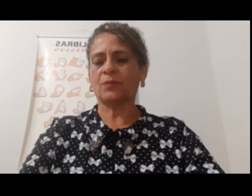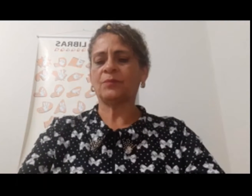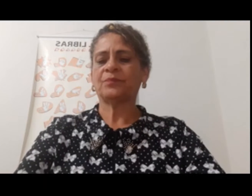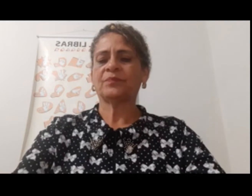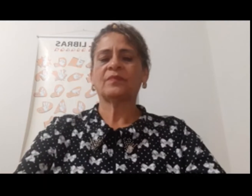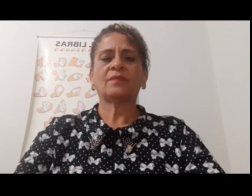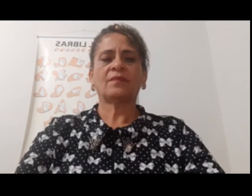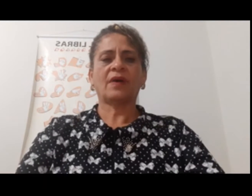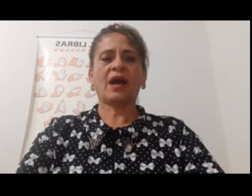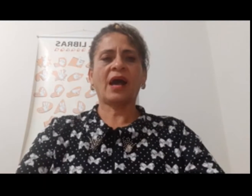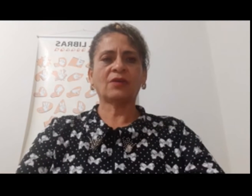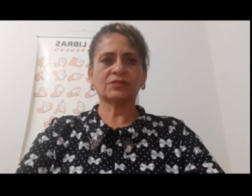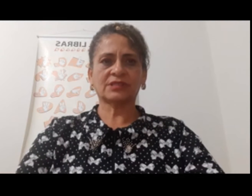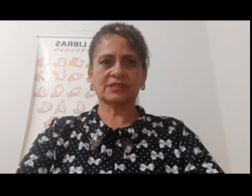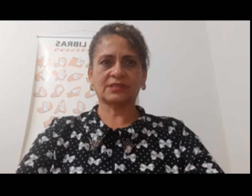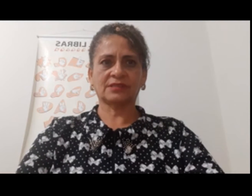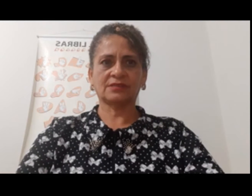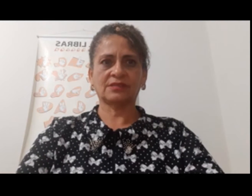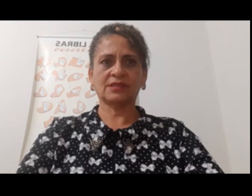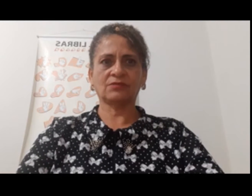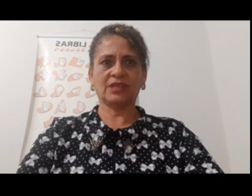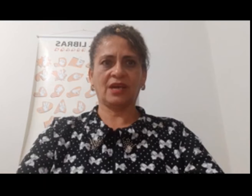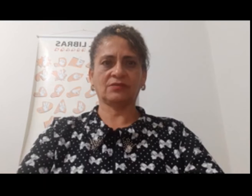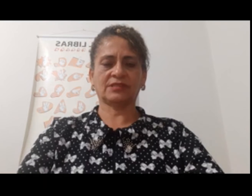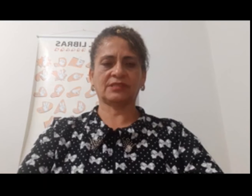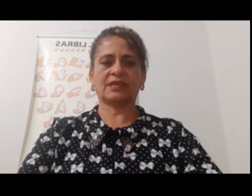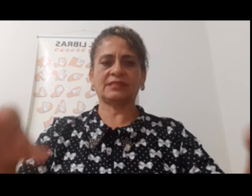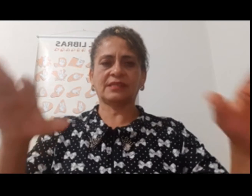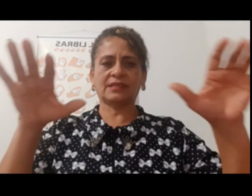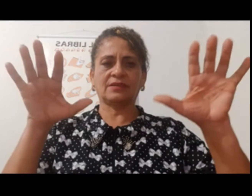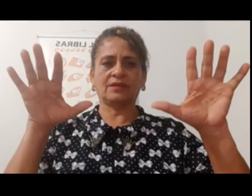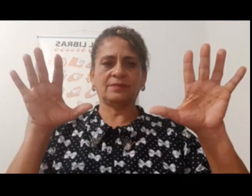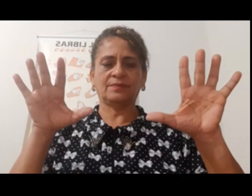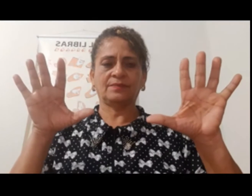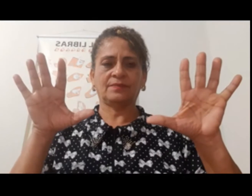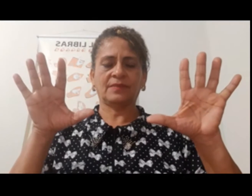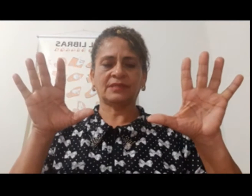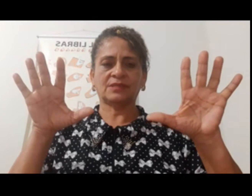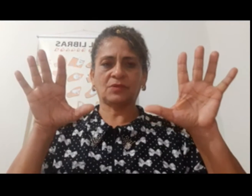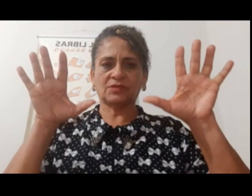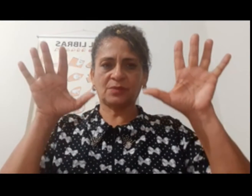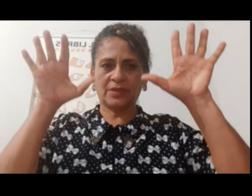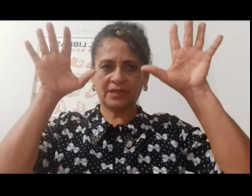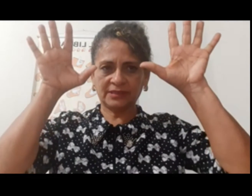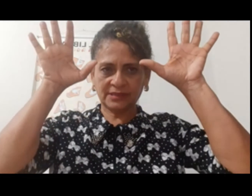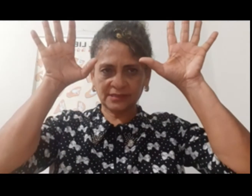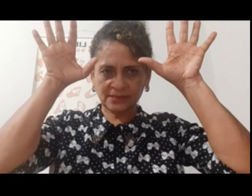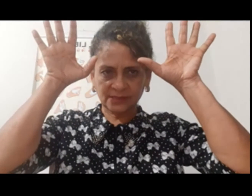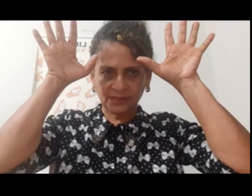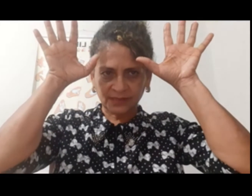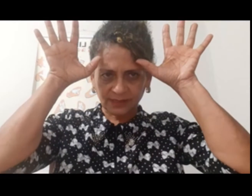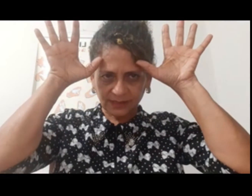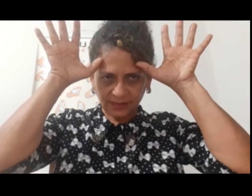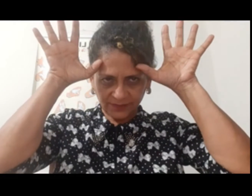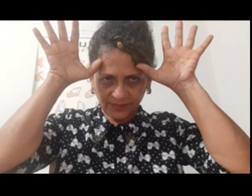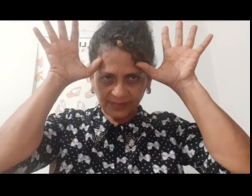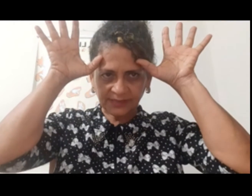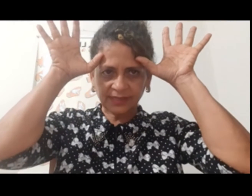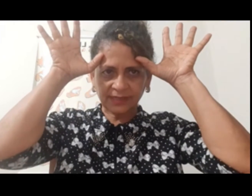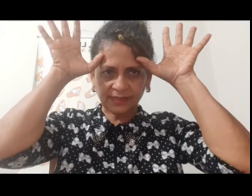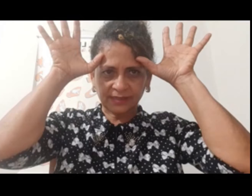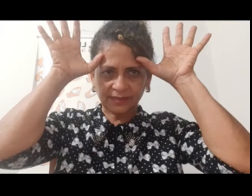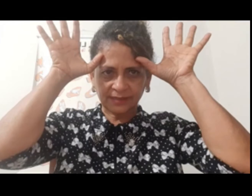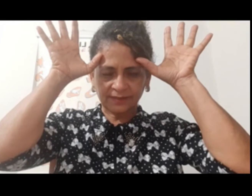sinal. Alce. Sinal de alce. É esse aqui, olhe. As mãos abertas e